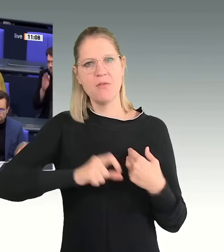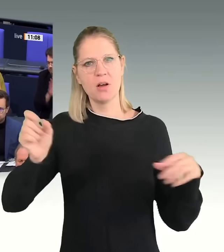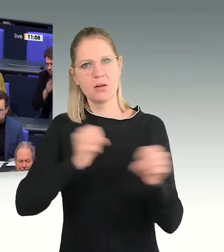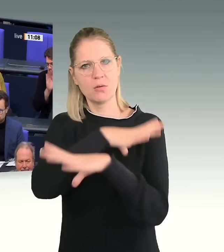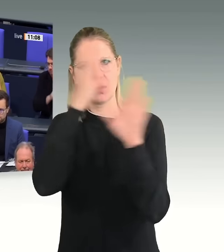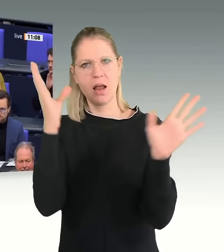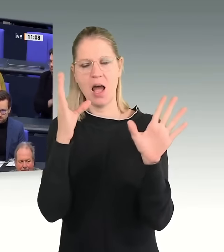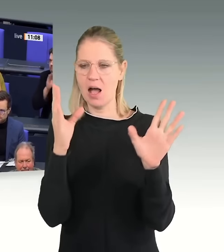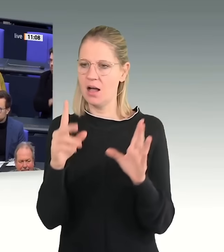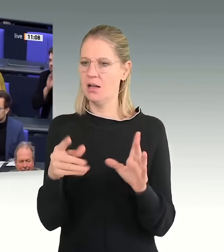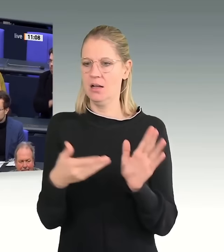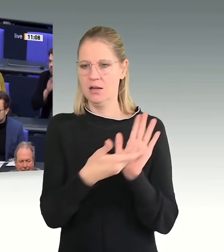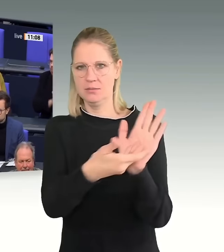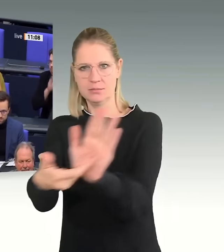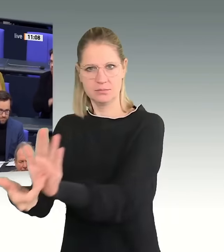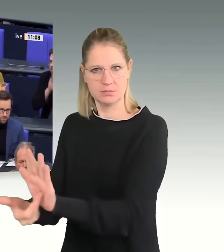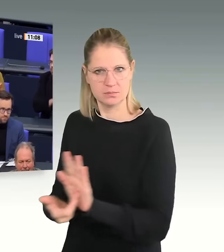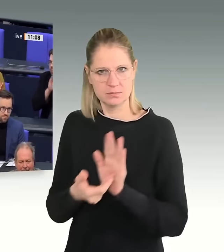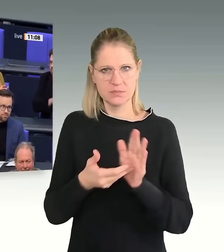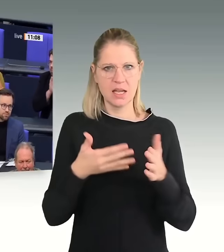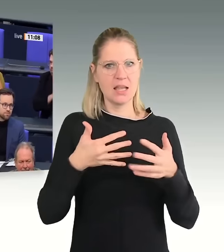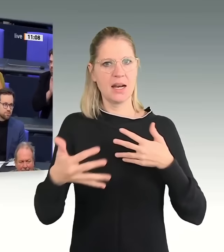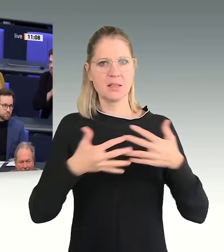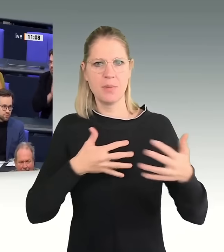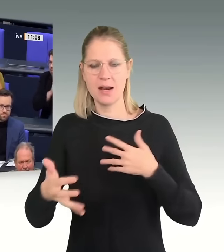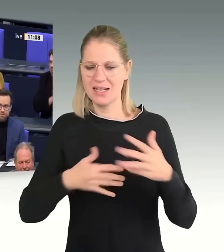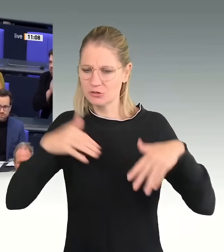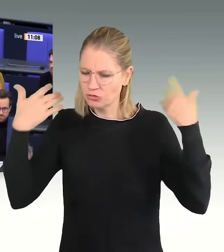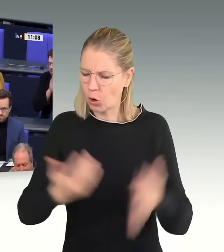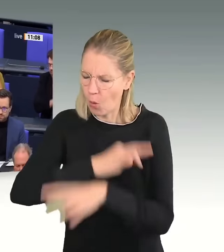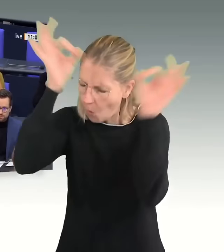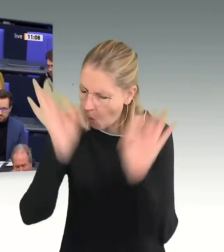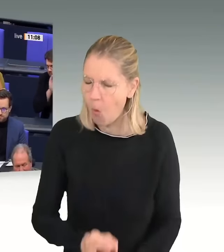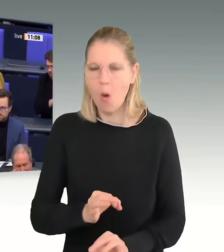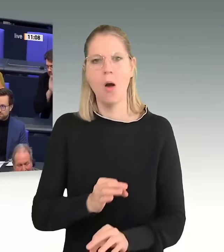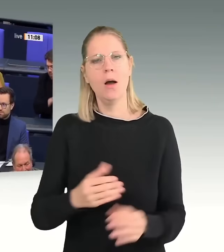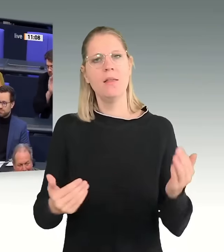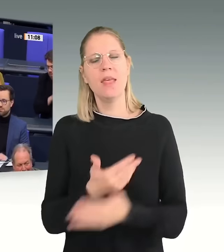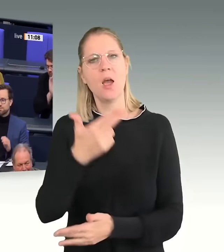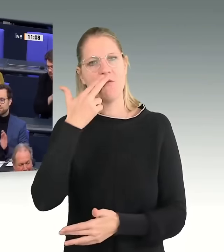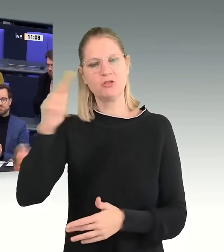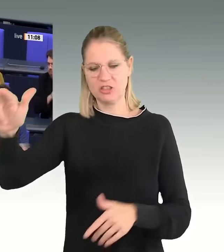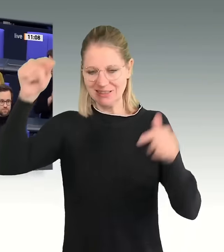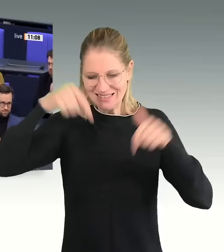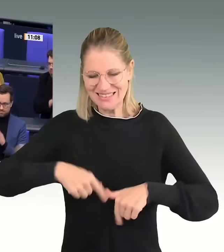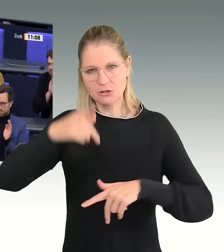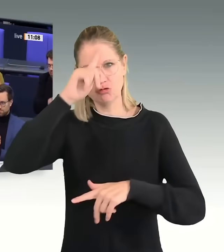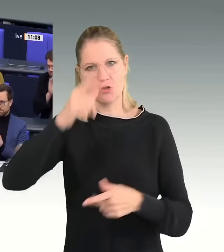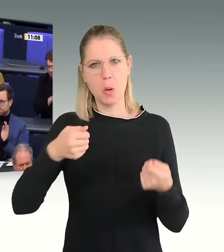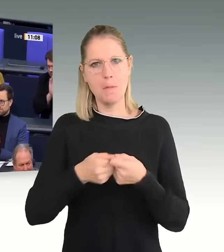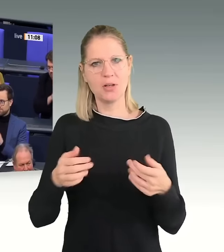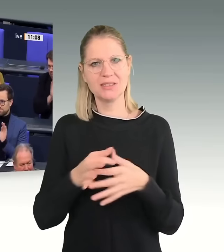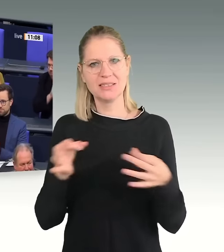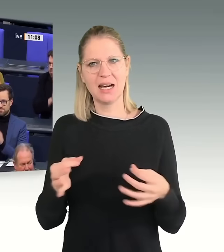dass wir leider solche Neofaschistinnen hier im Deutschen Bundestag haben, wo die Würde jedes Menschen